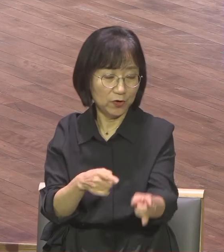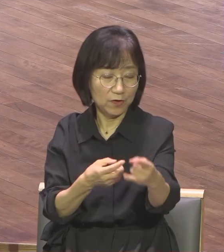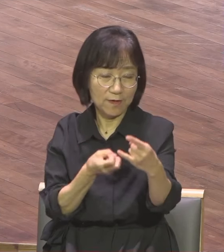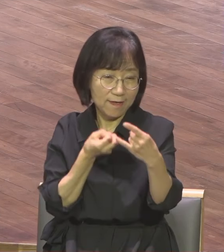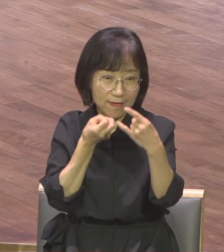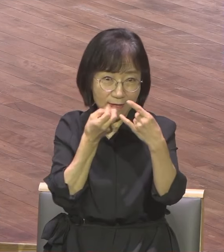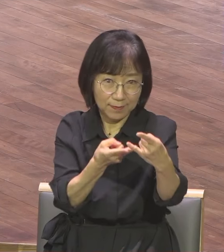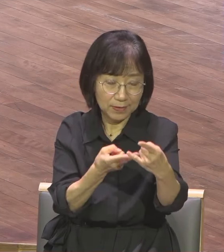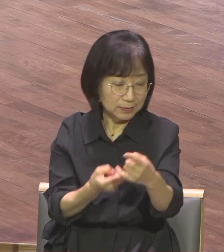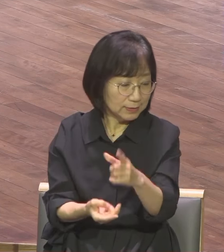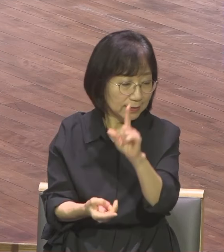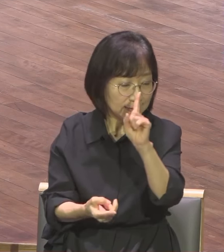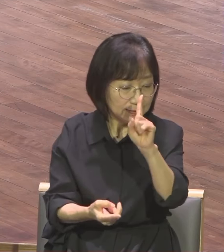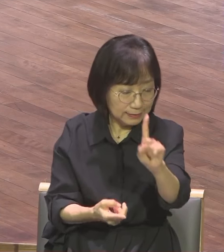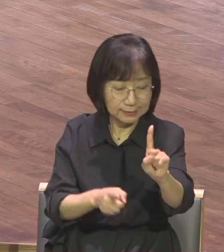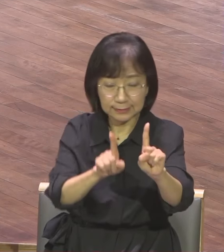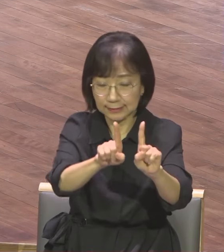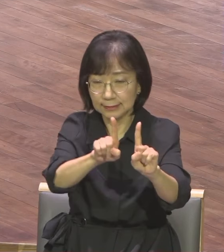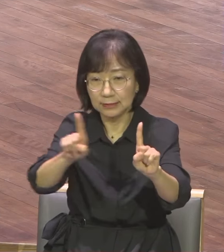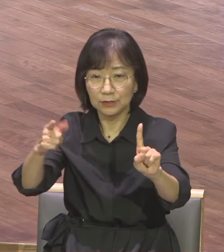우리 한 절씩 교도 가겠습니다